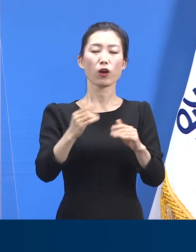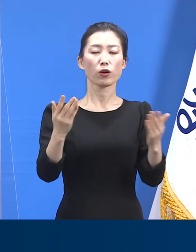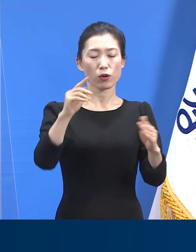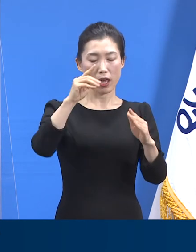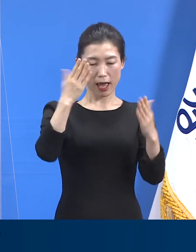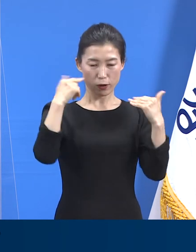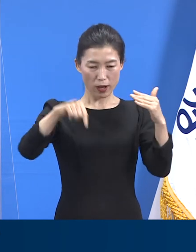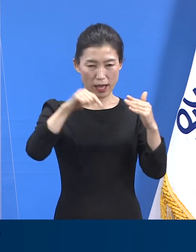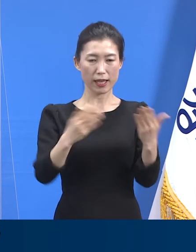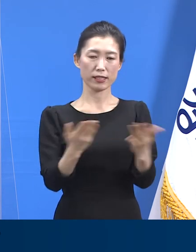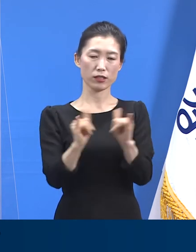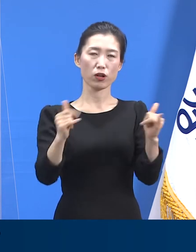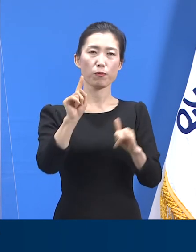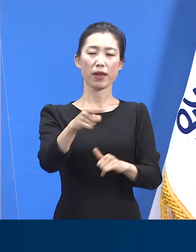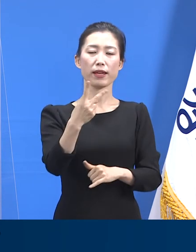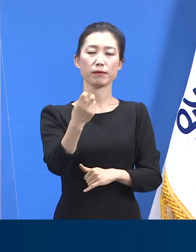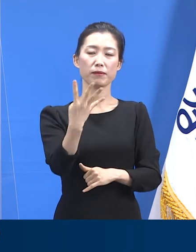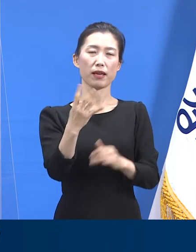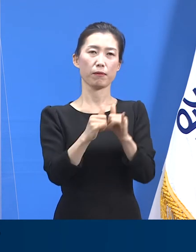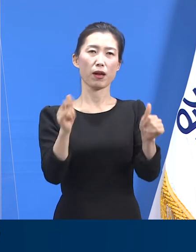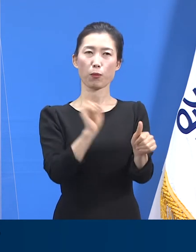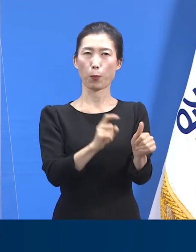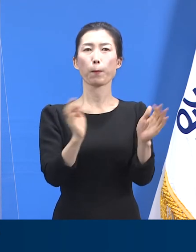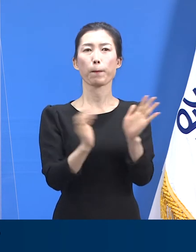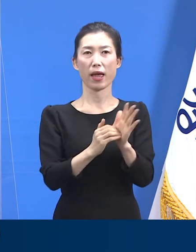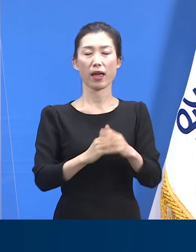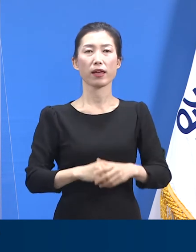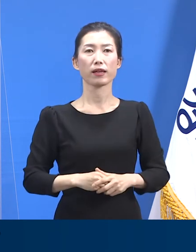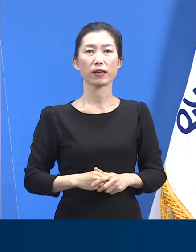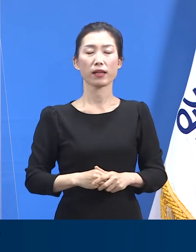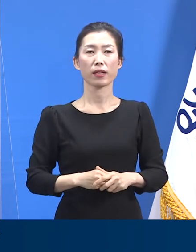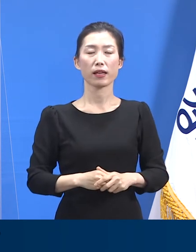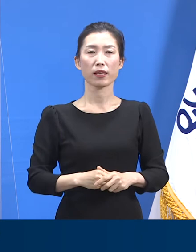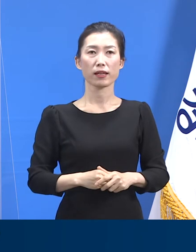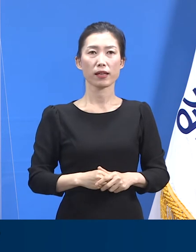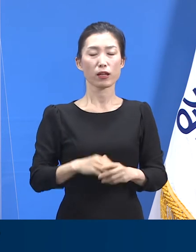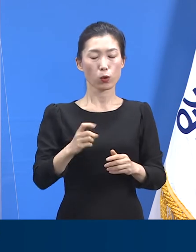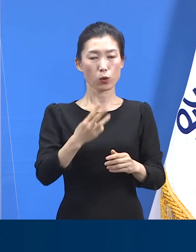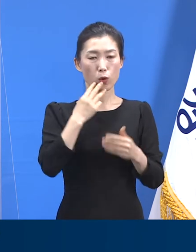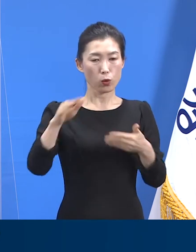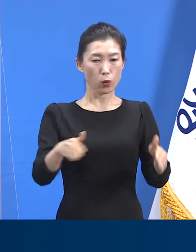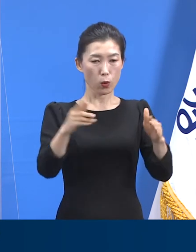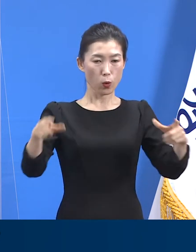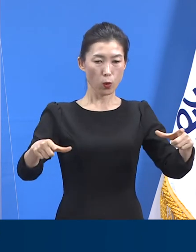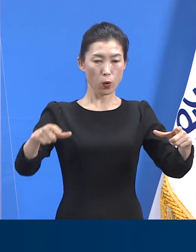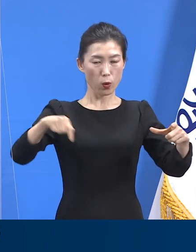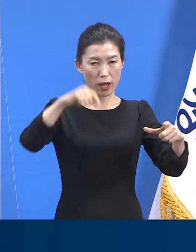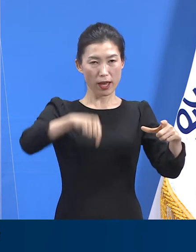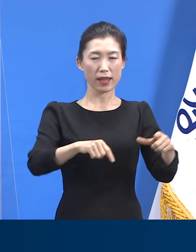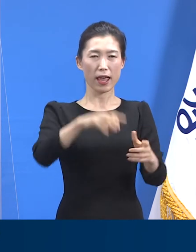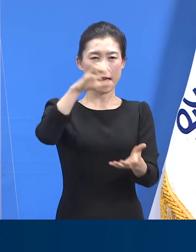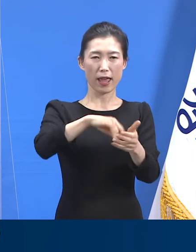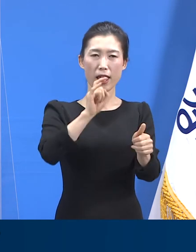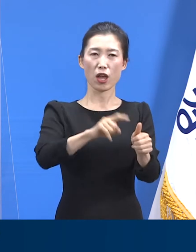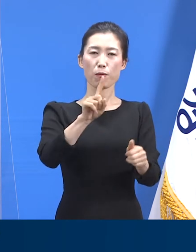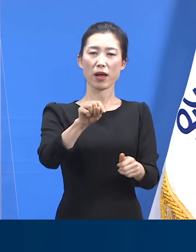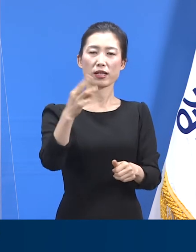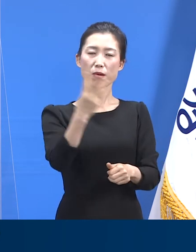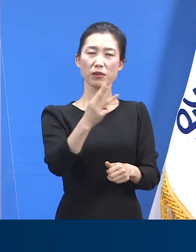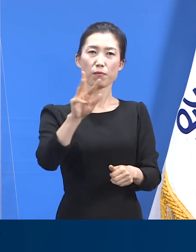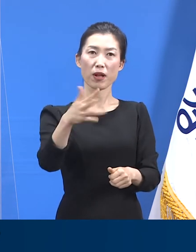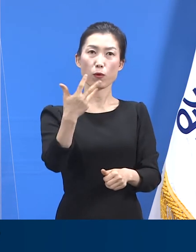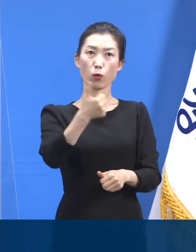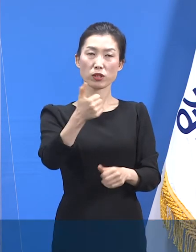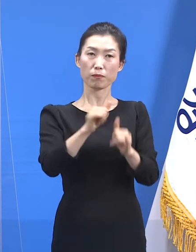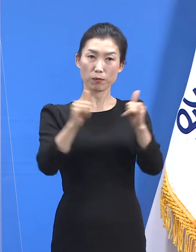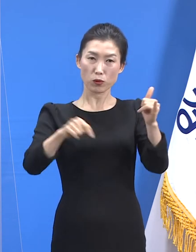분류되는 자가 124명이었습니다. 같은 기간 도내 총 확진자 수 13,835명